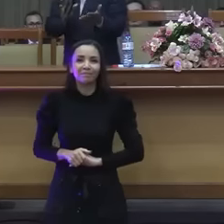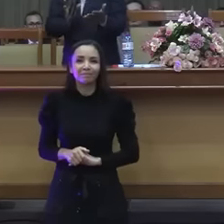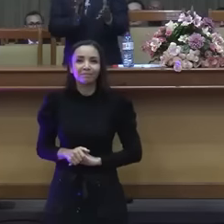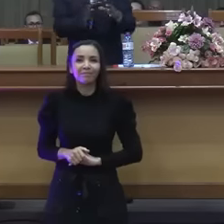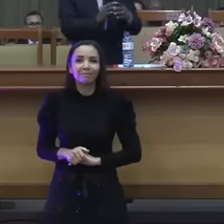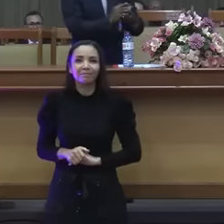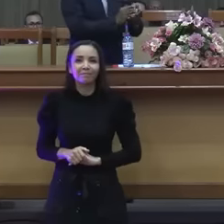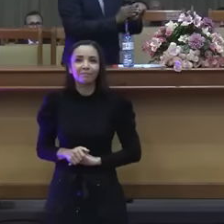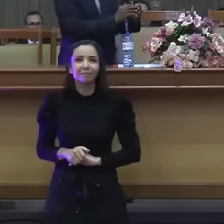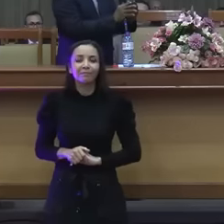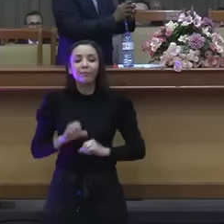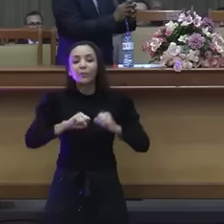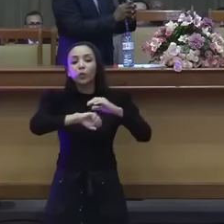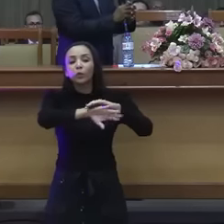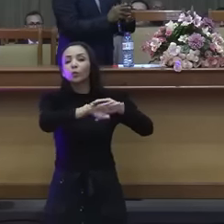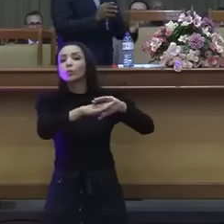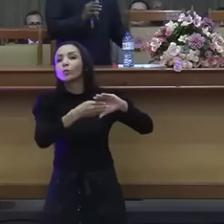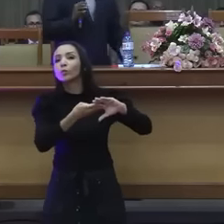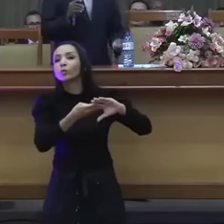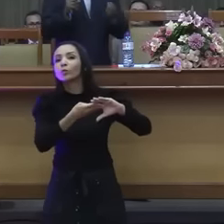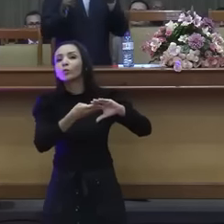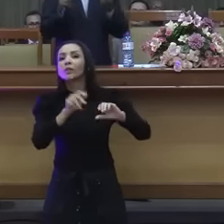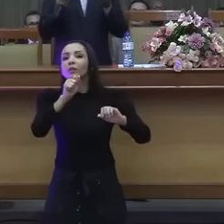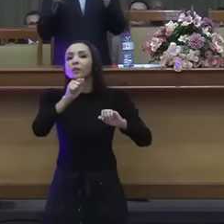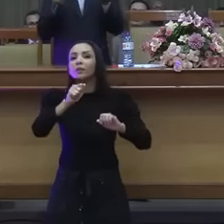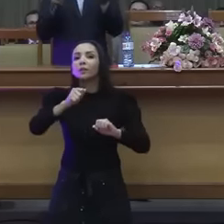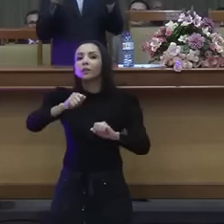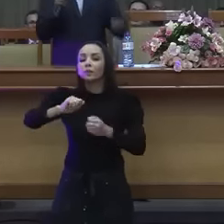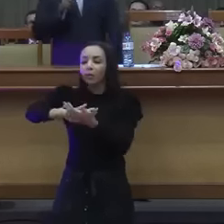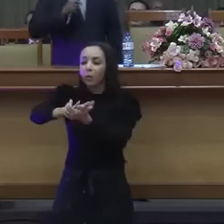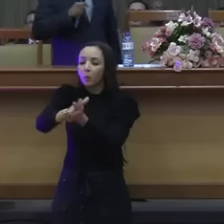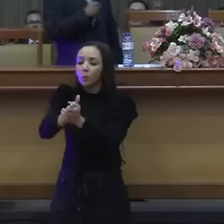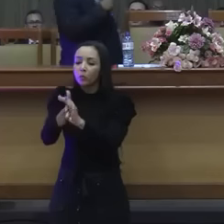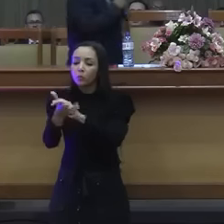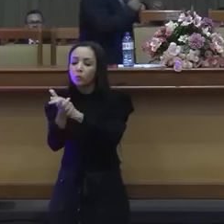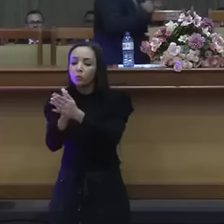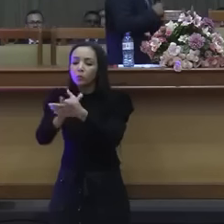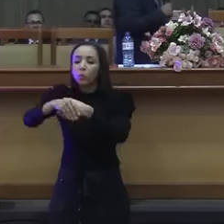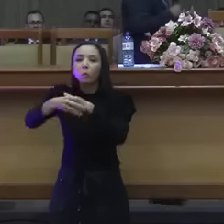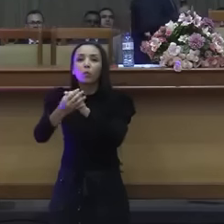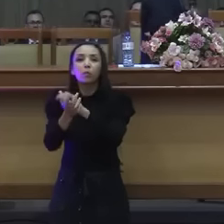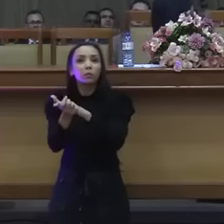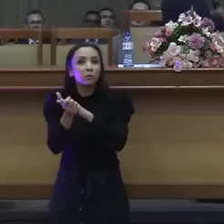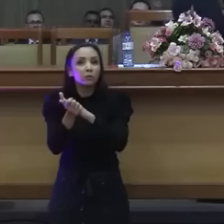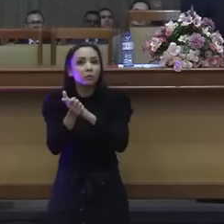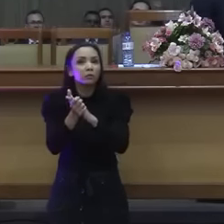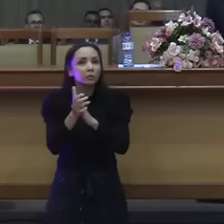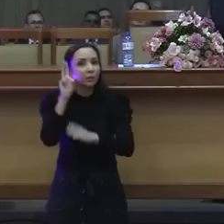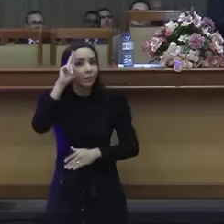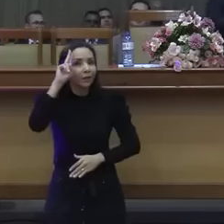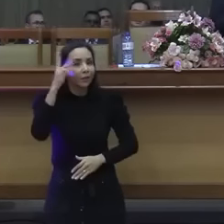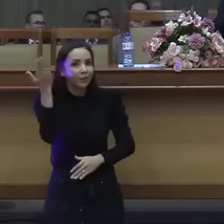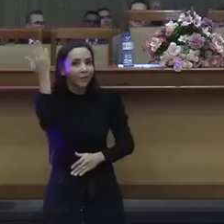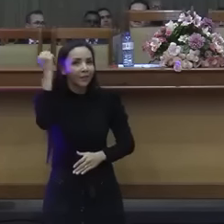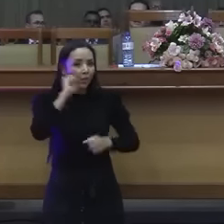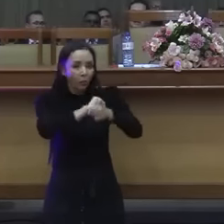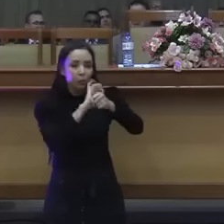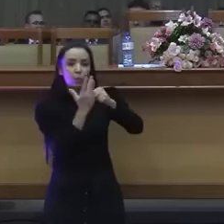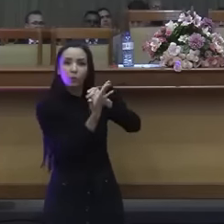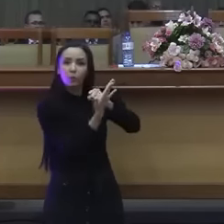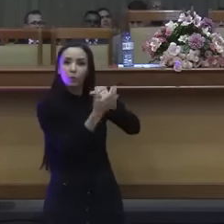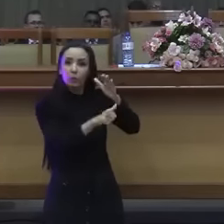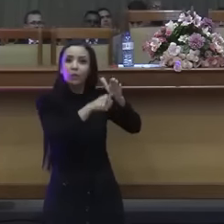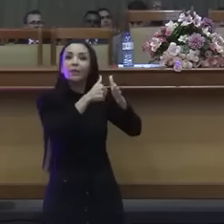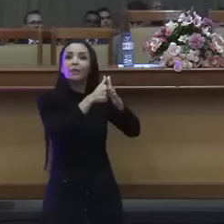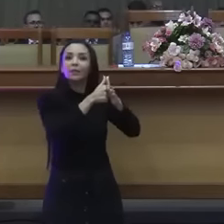O costume de lavar o quê? Qual foi a primeira medida para tu não pegar a Covid? Vamos, diga aí a vocês, qual foi a